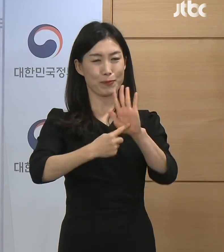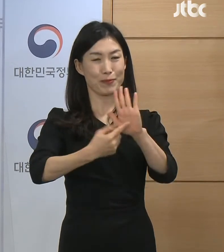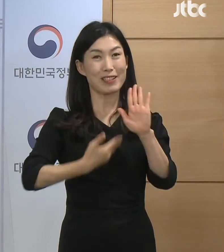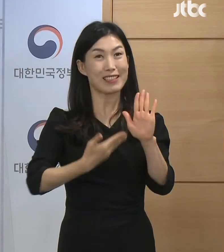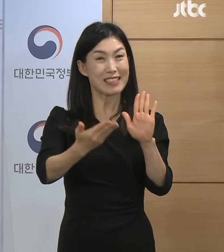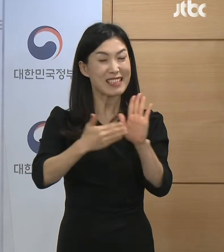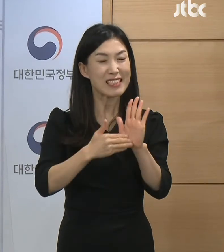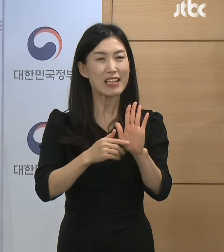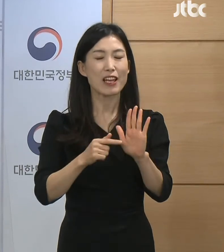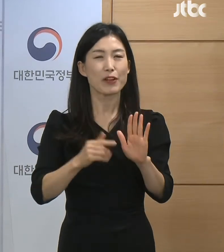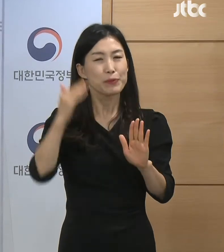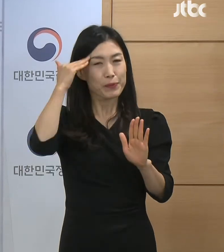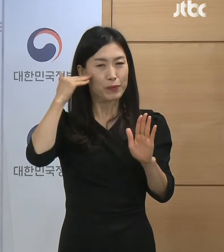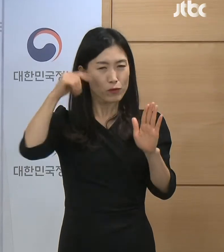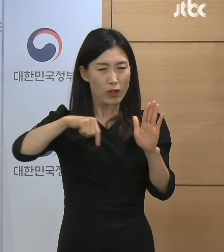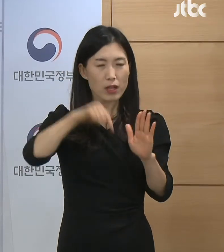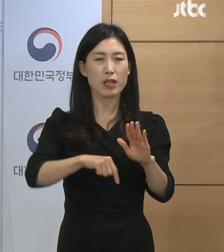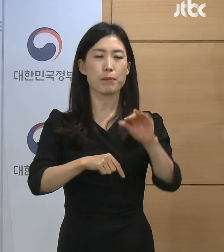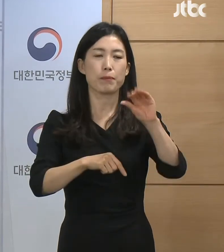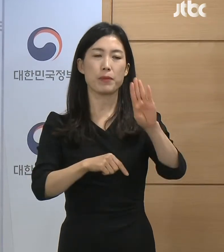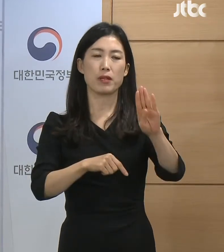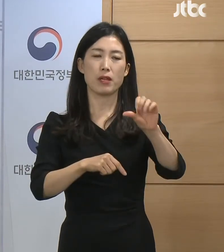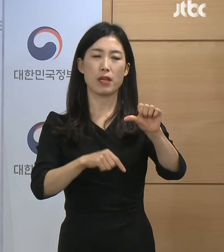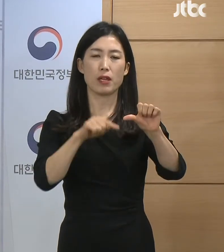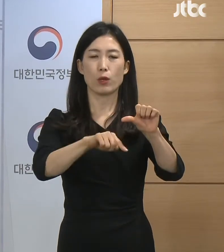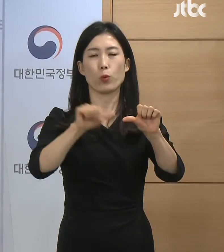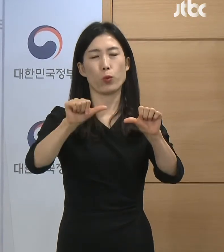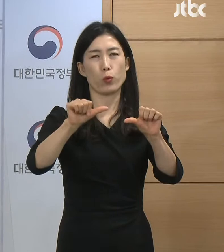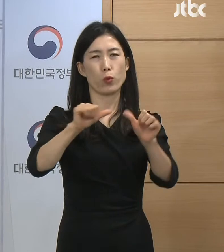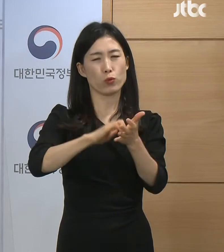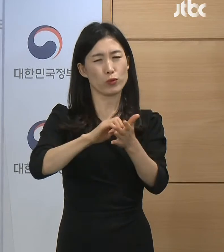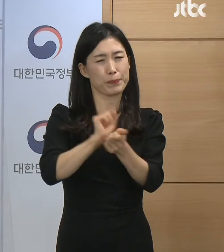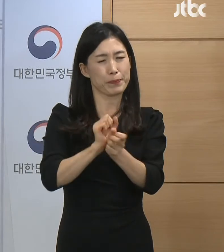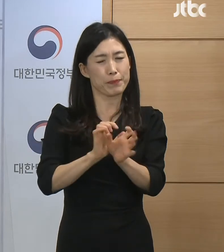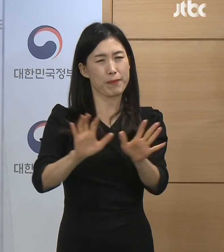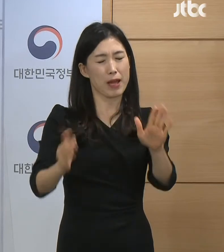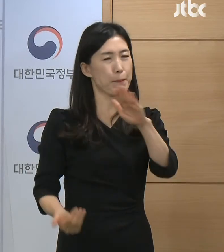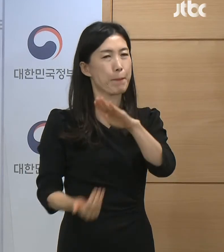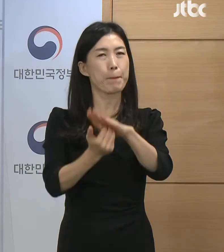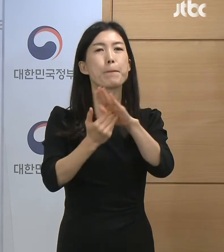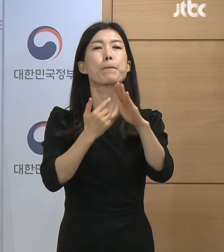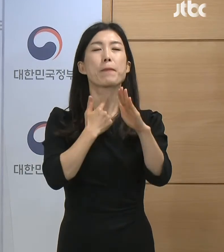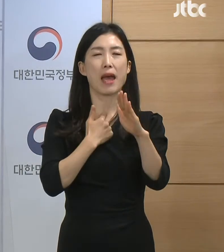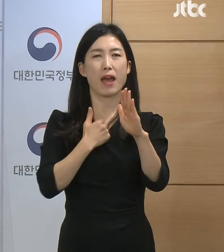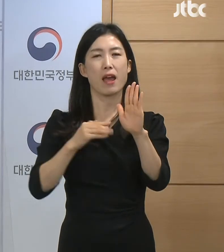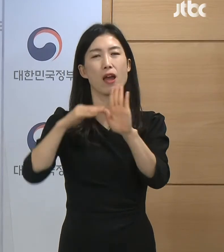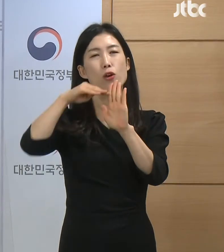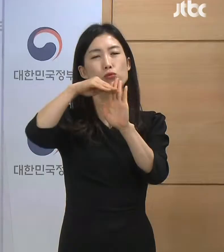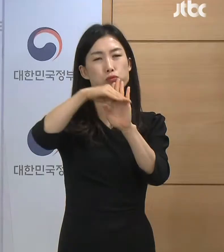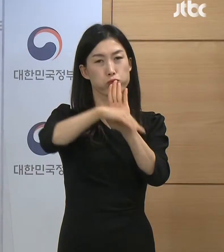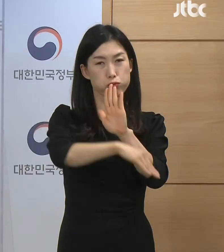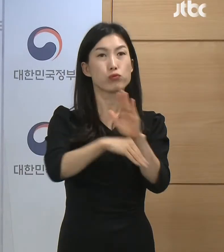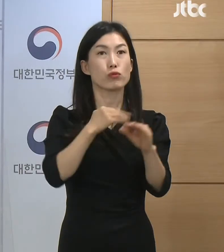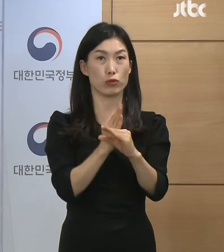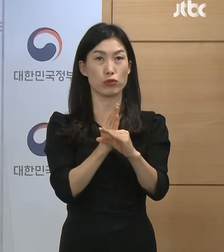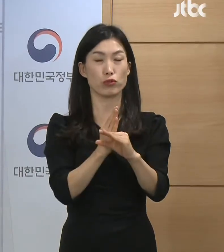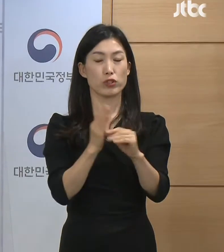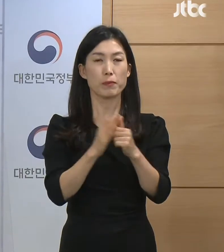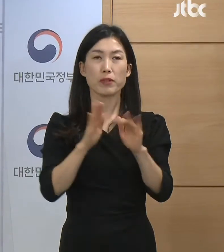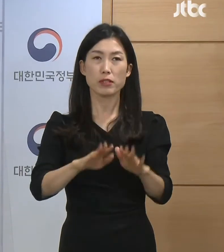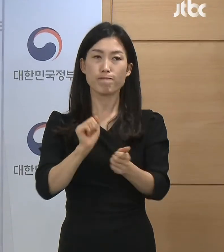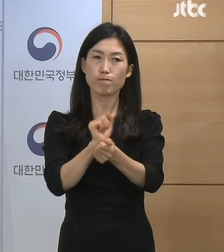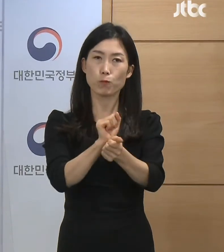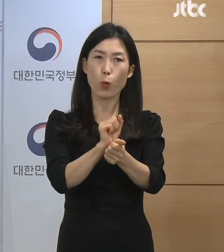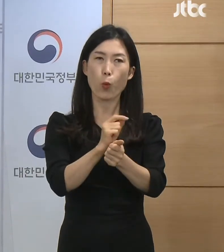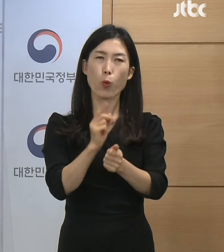국내 비의 5형 변이 재유행이 정점을 지나면서 주요 방역지표는 안정화 추세를